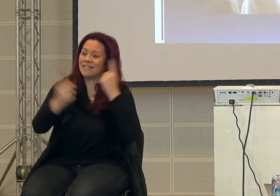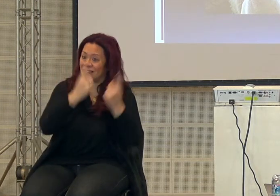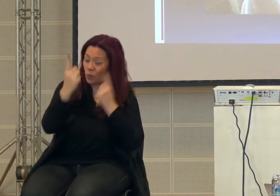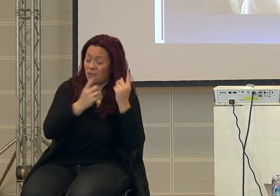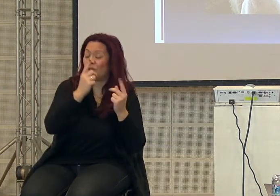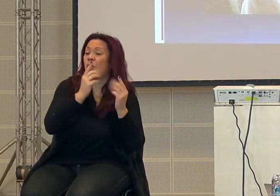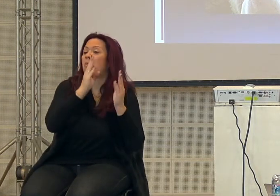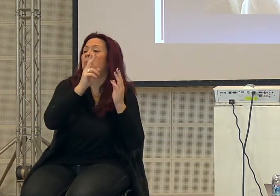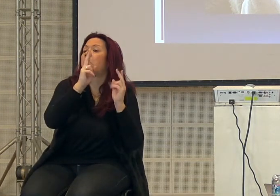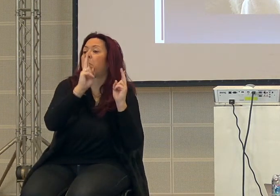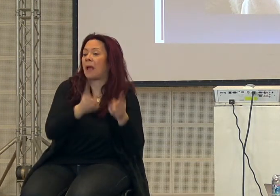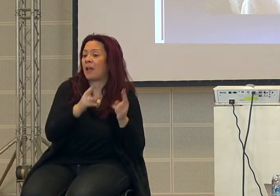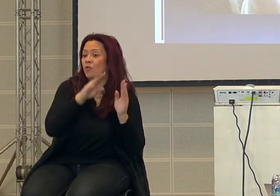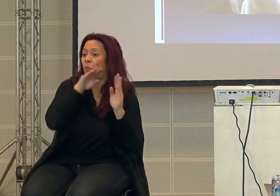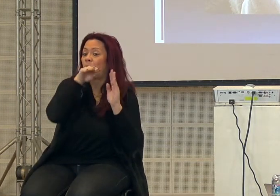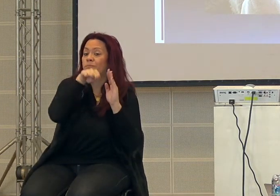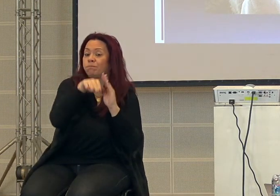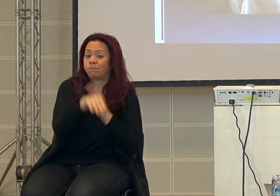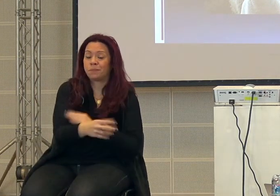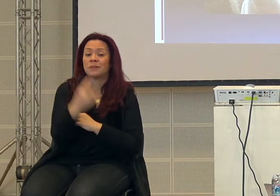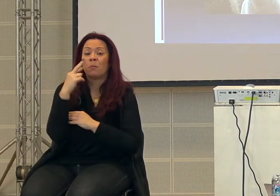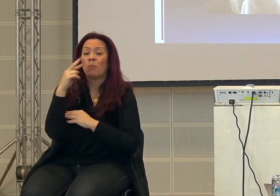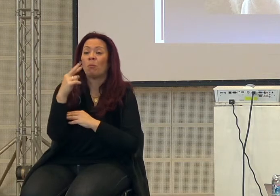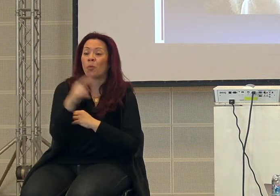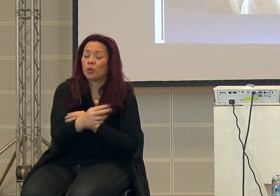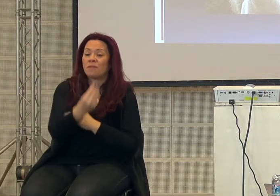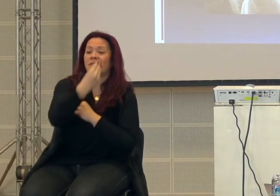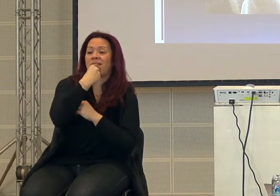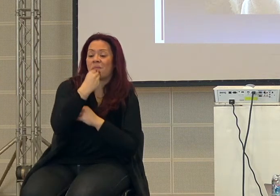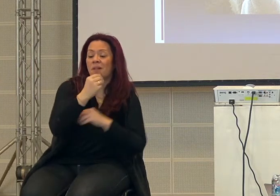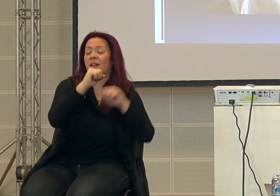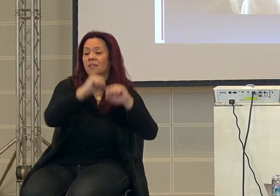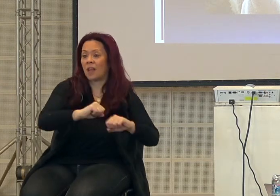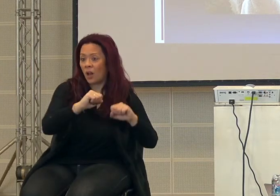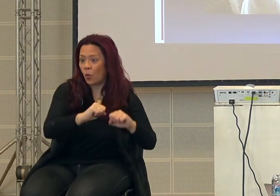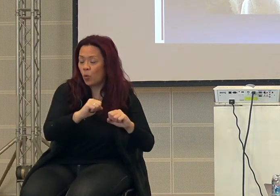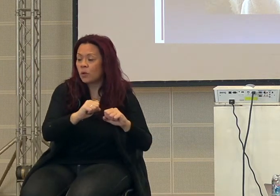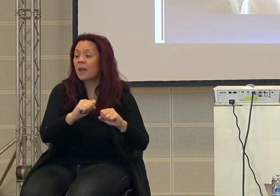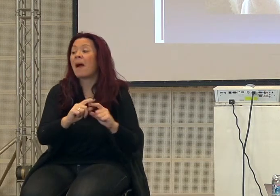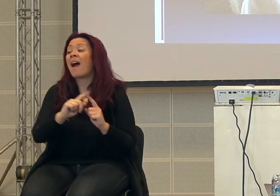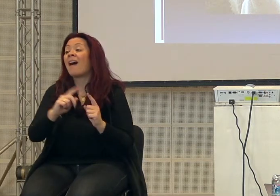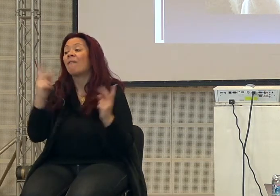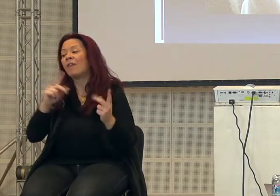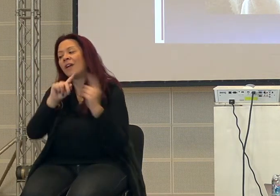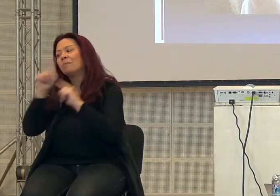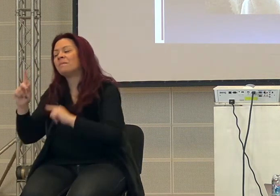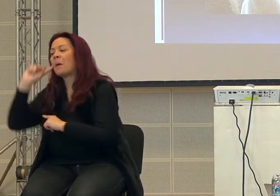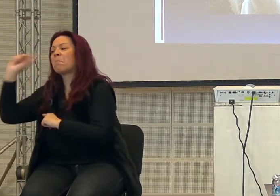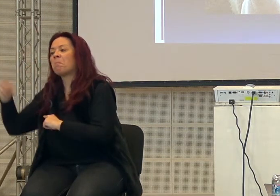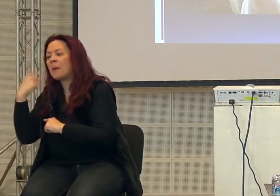peggiorava dal punto di vista, alimentare e sanitario, migliorava dal punto di vista